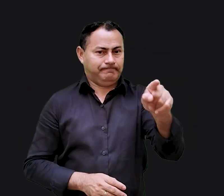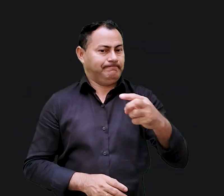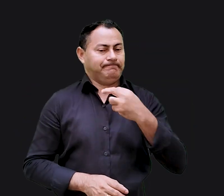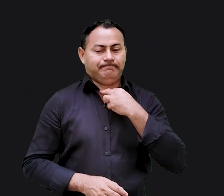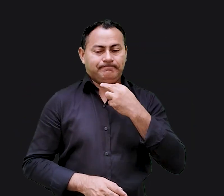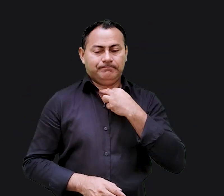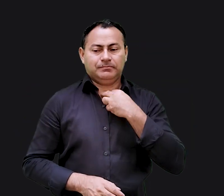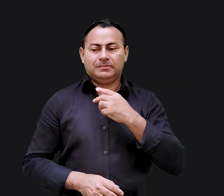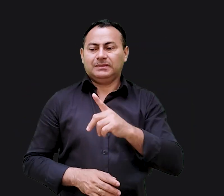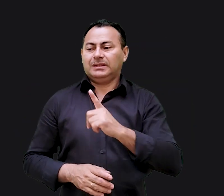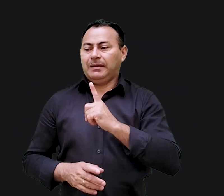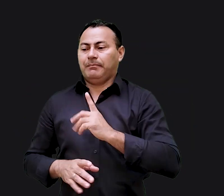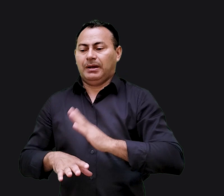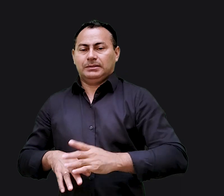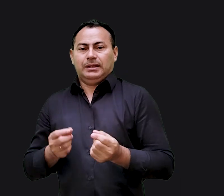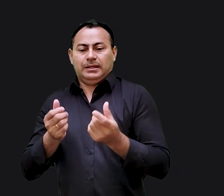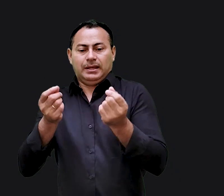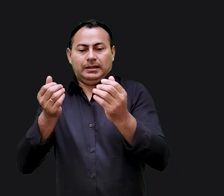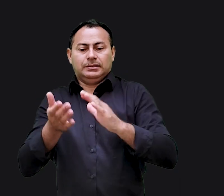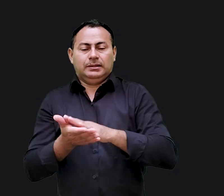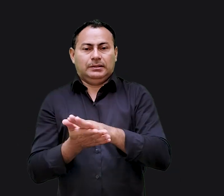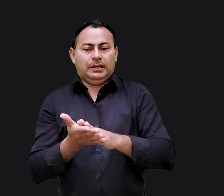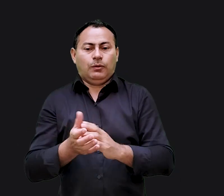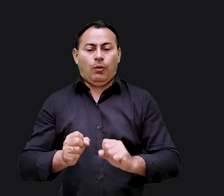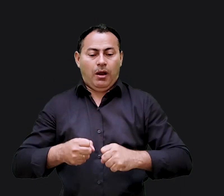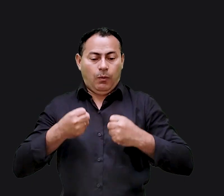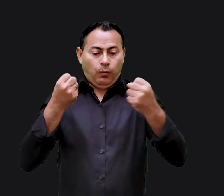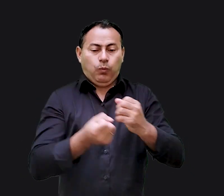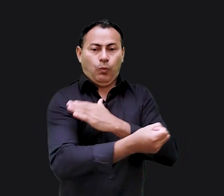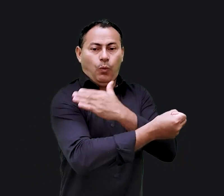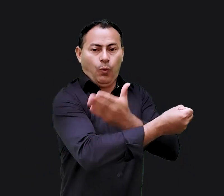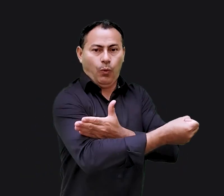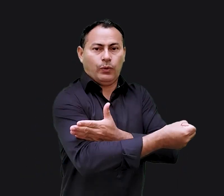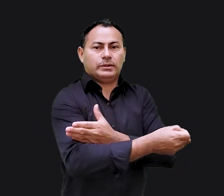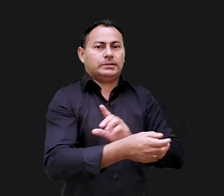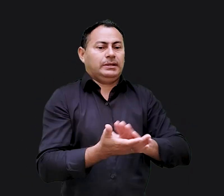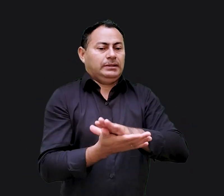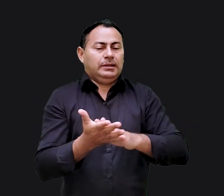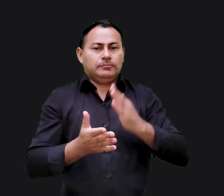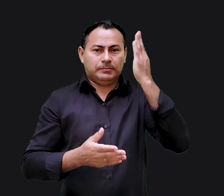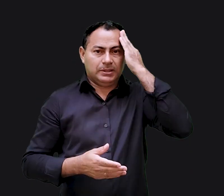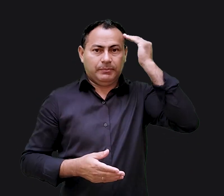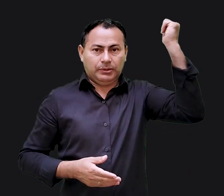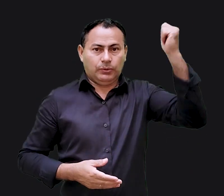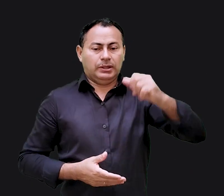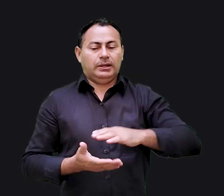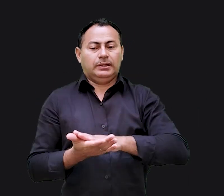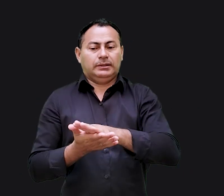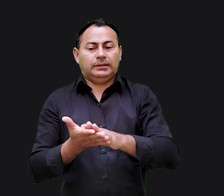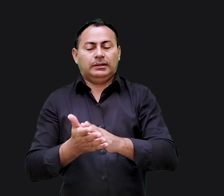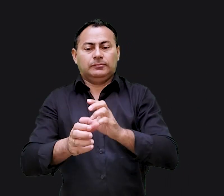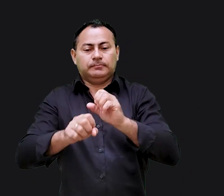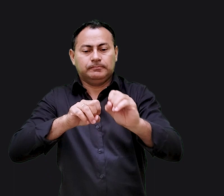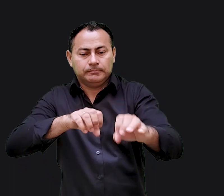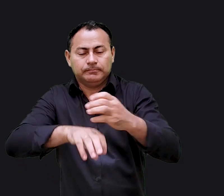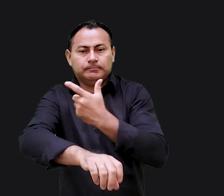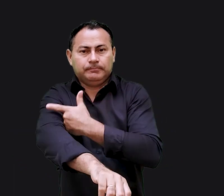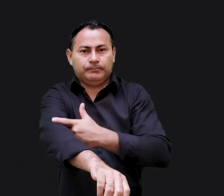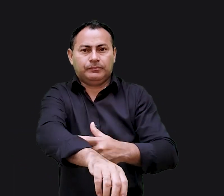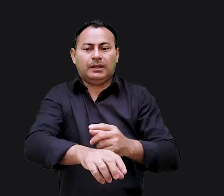Vocês não poderão mais contar com a riqueza, nem com a força, nem com a sabedoria, nem com a educação para dar